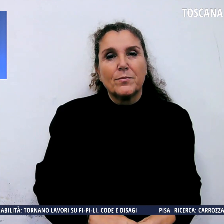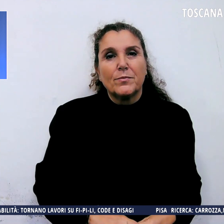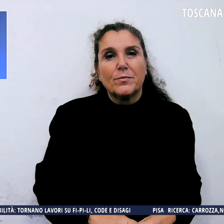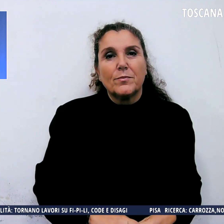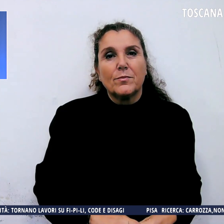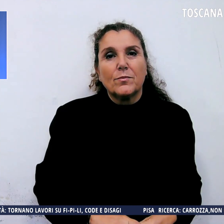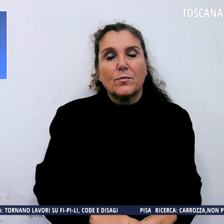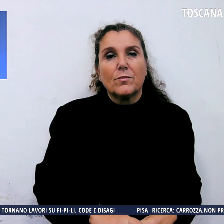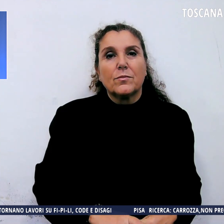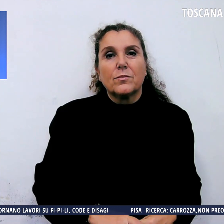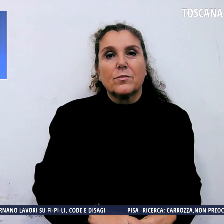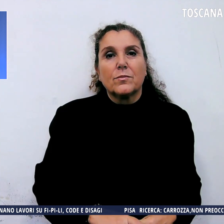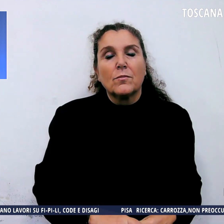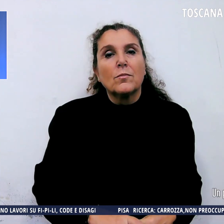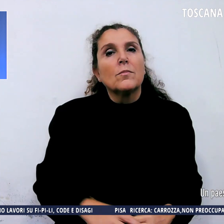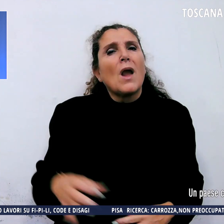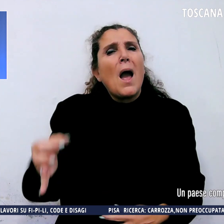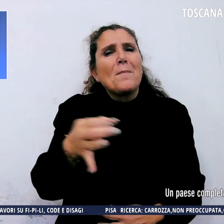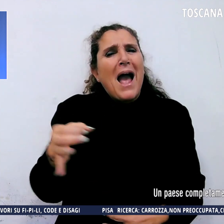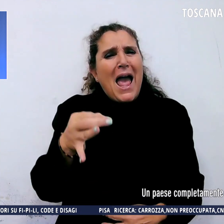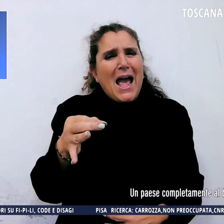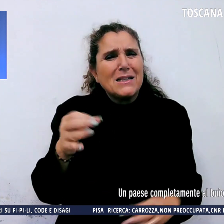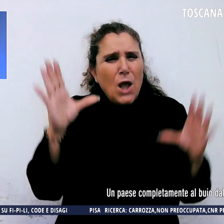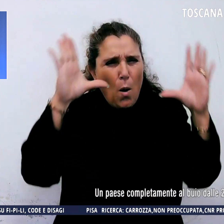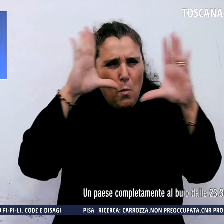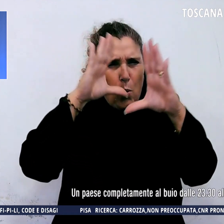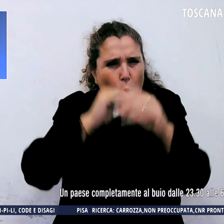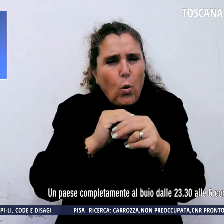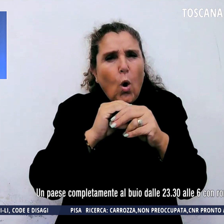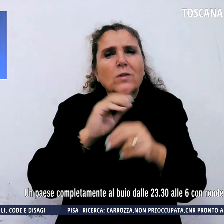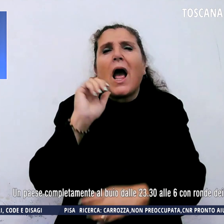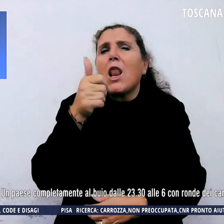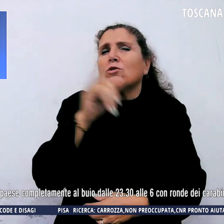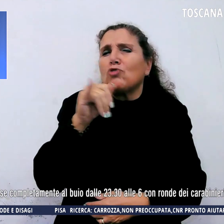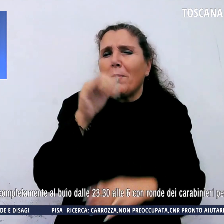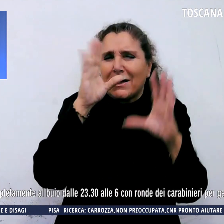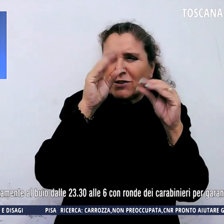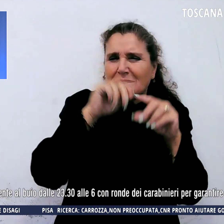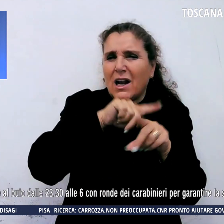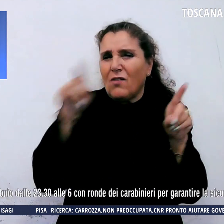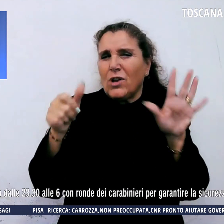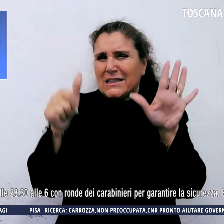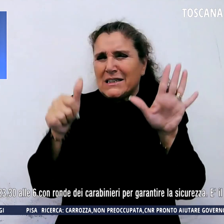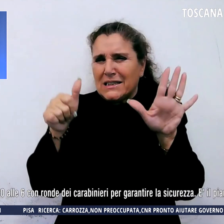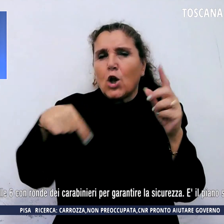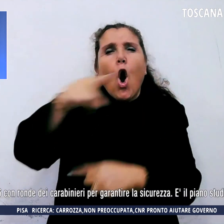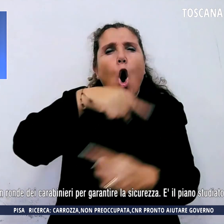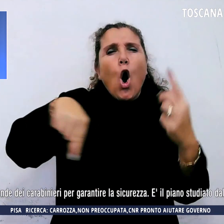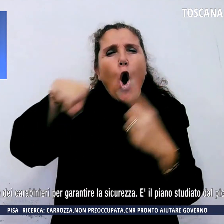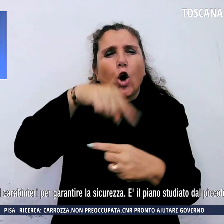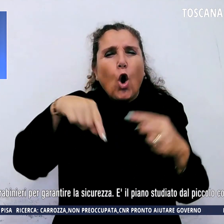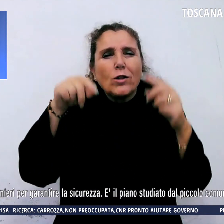Un paese completamente al buio, dalle 23.30 alle 6 con ronde di carabinieri per garantire la